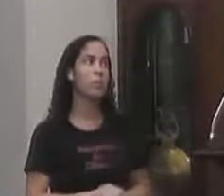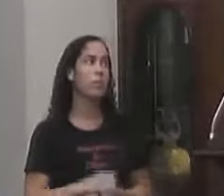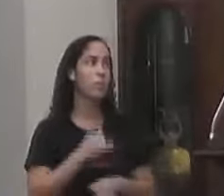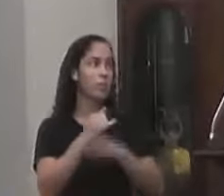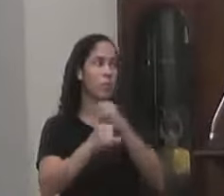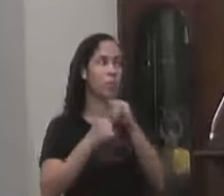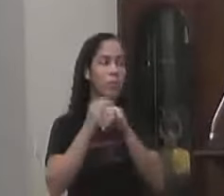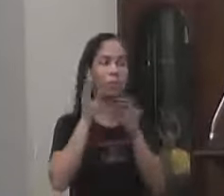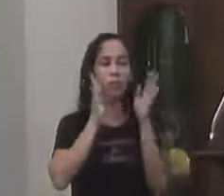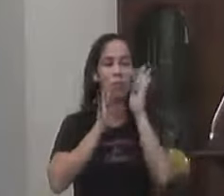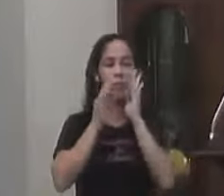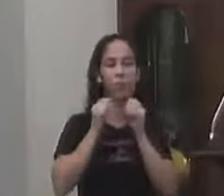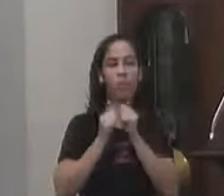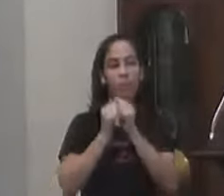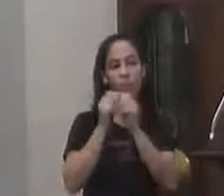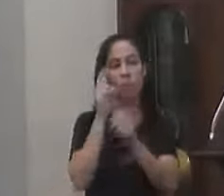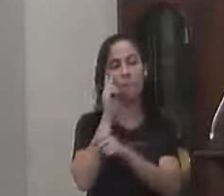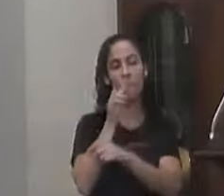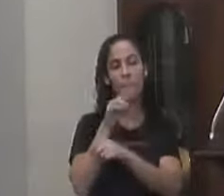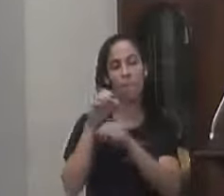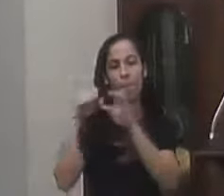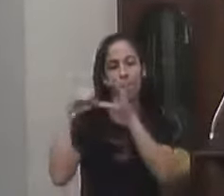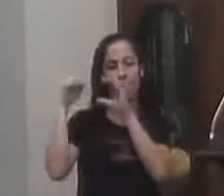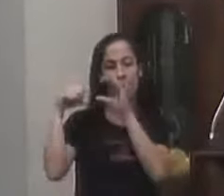Internautas que acompanham A sessão da Câmara